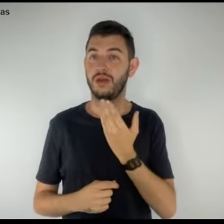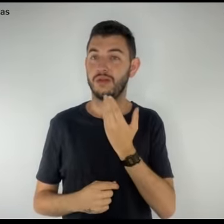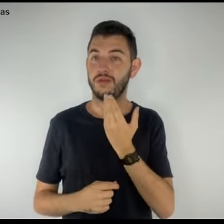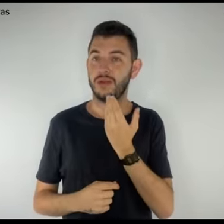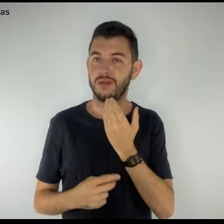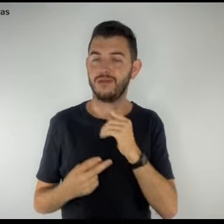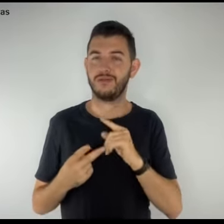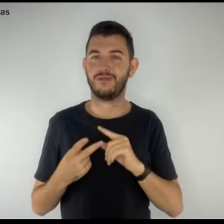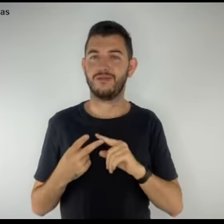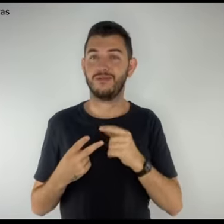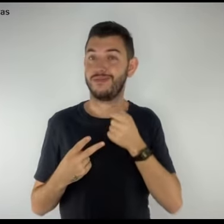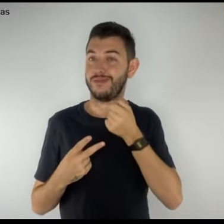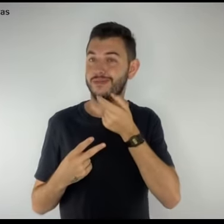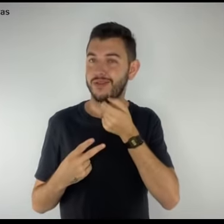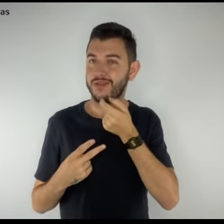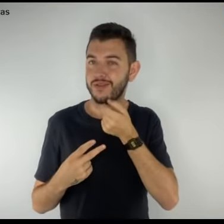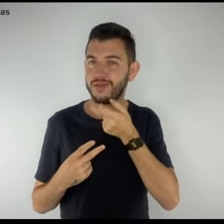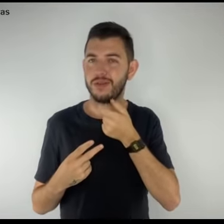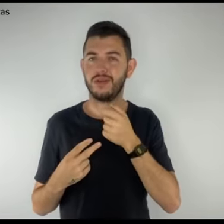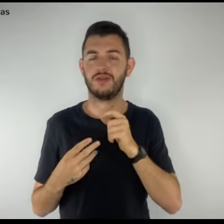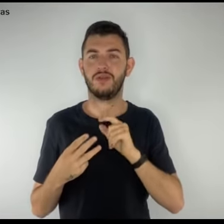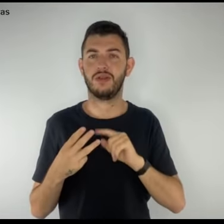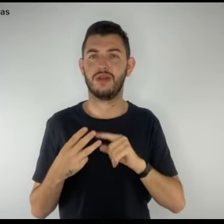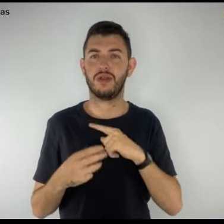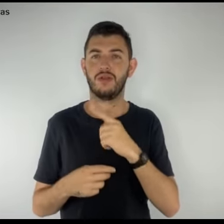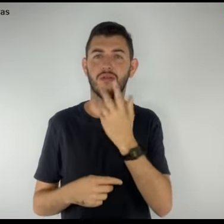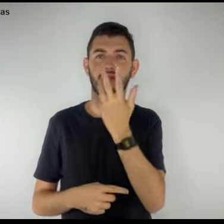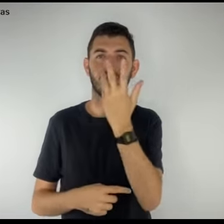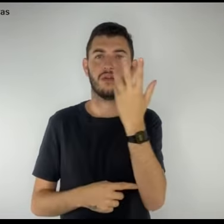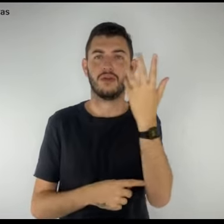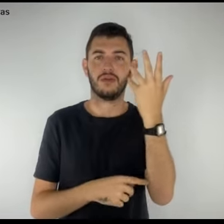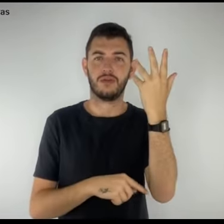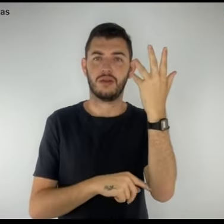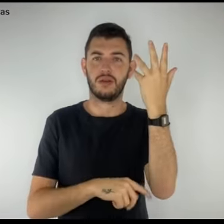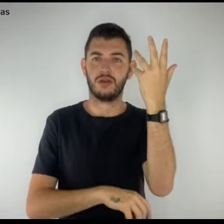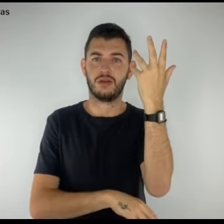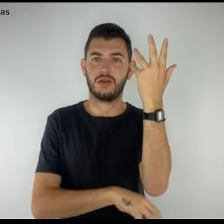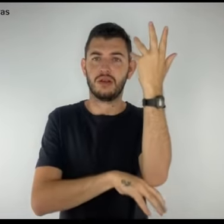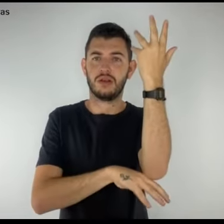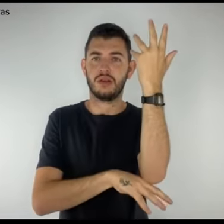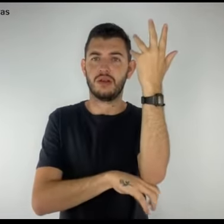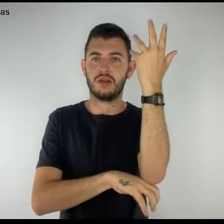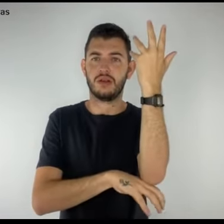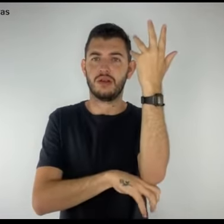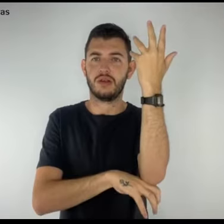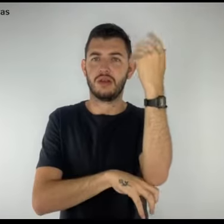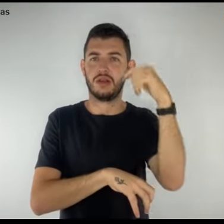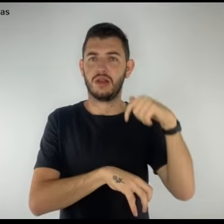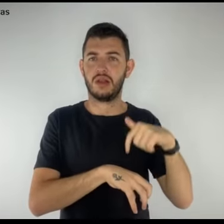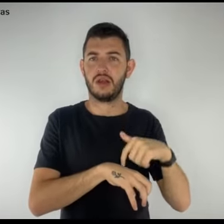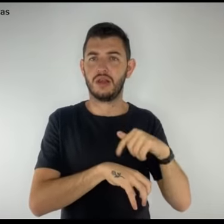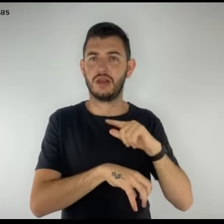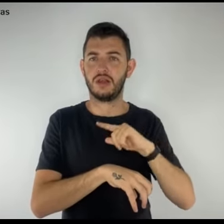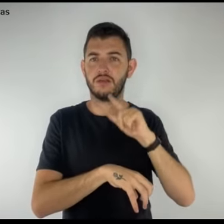medicamentos e por armazenar em suas raízes água. Por essas e outras